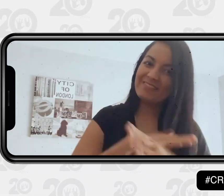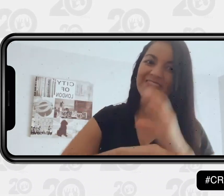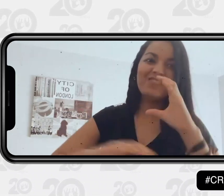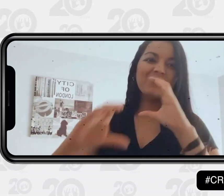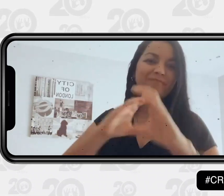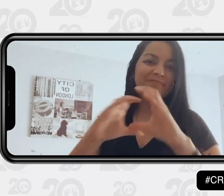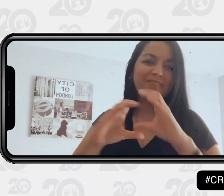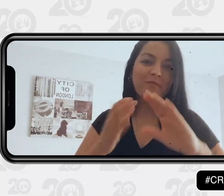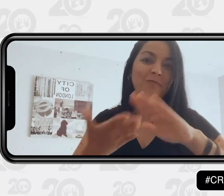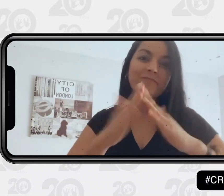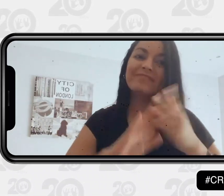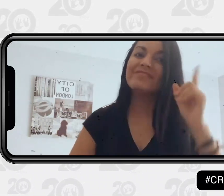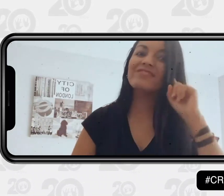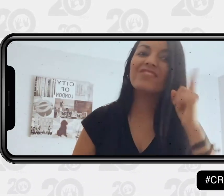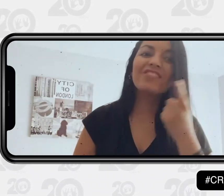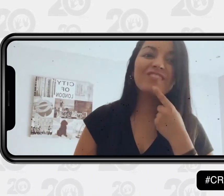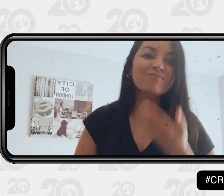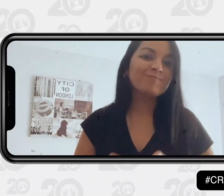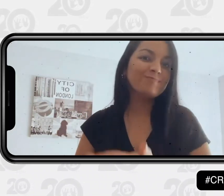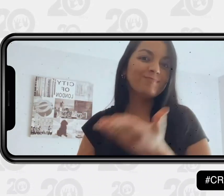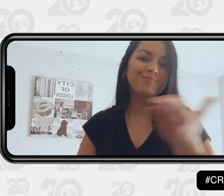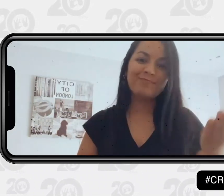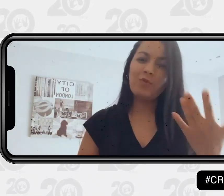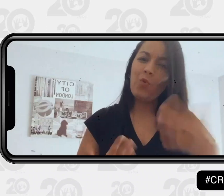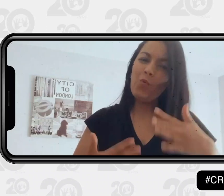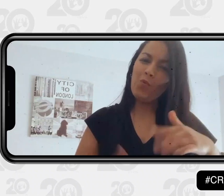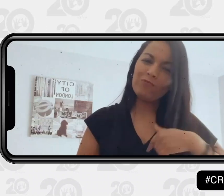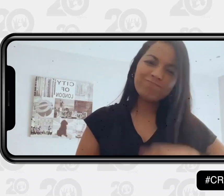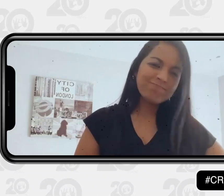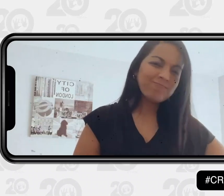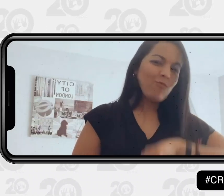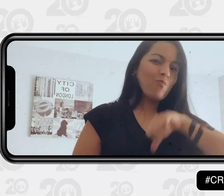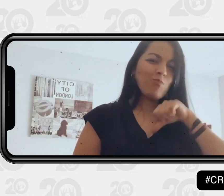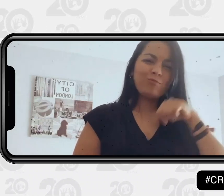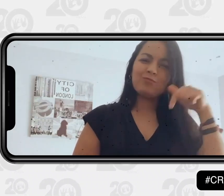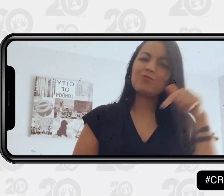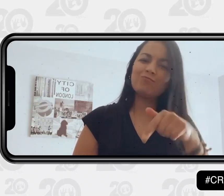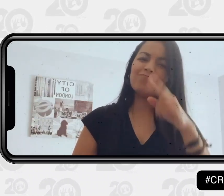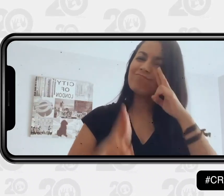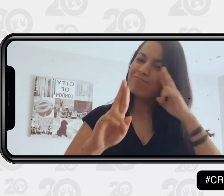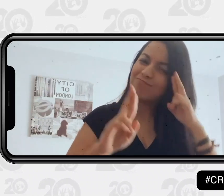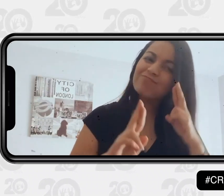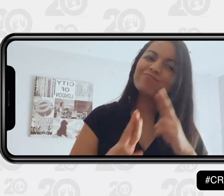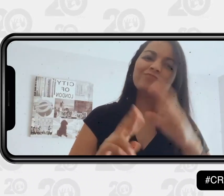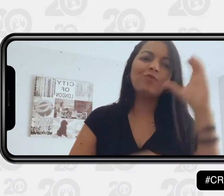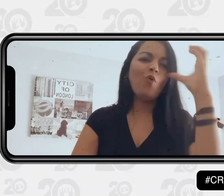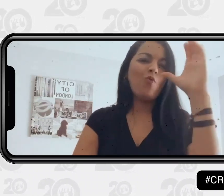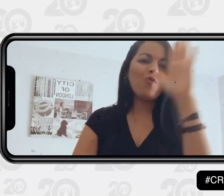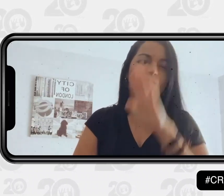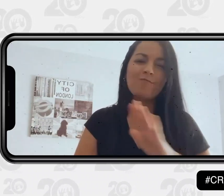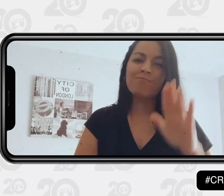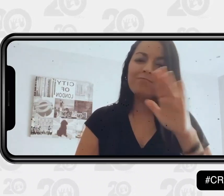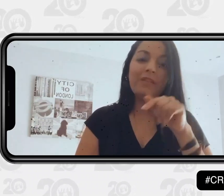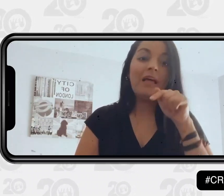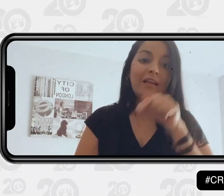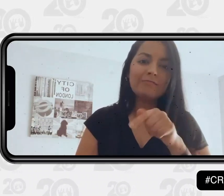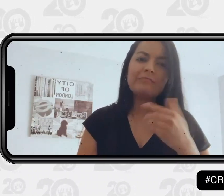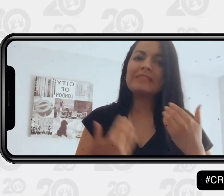comunicación para la comunidad sorda. Nos sentimos orgullosos y reconocemos que realmente a nivel nacional ha sido una gran